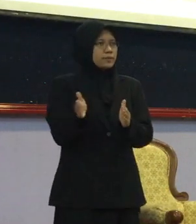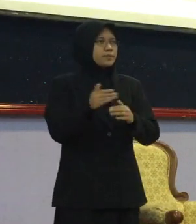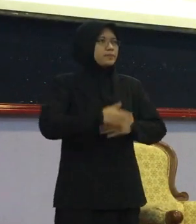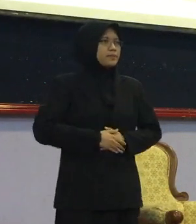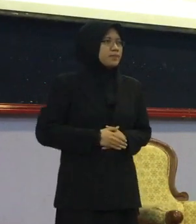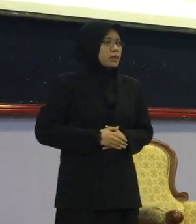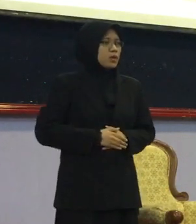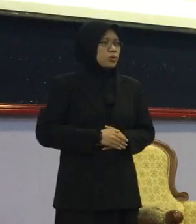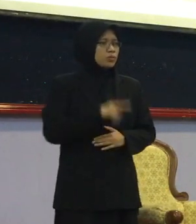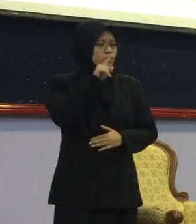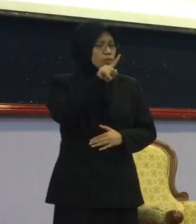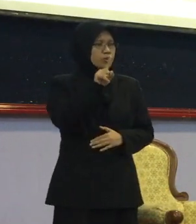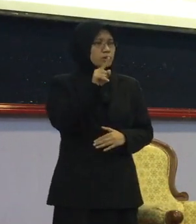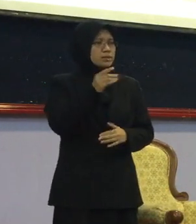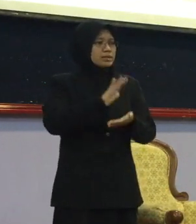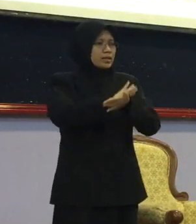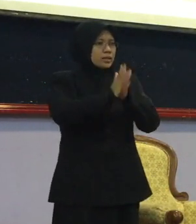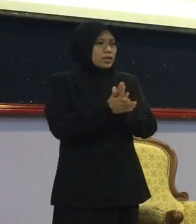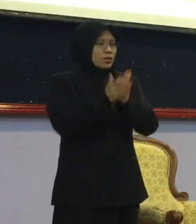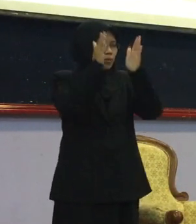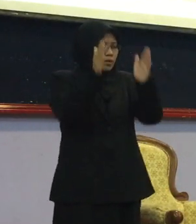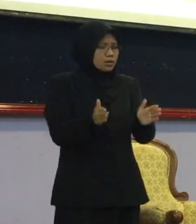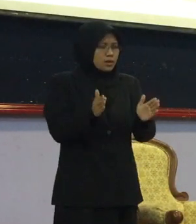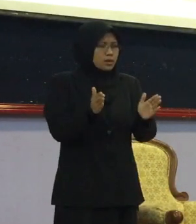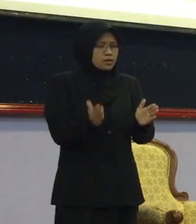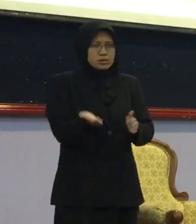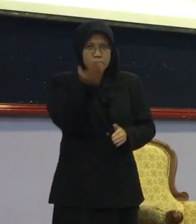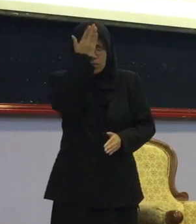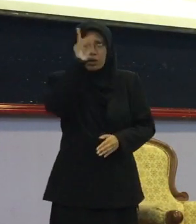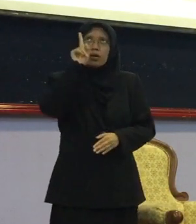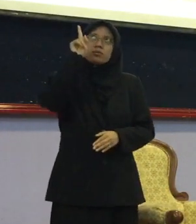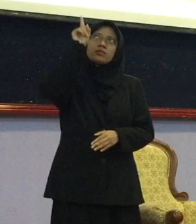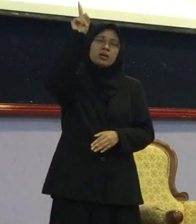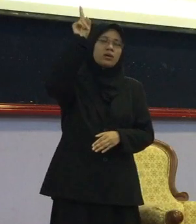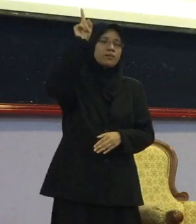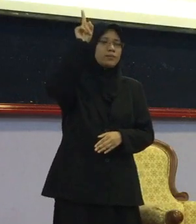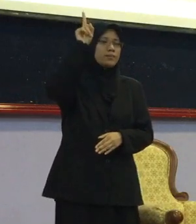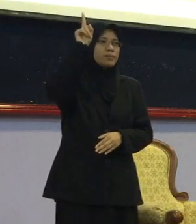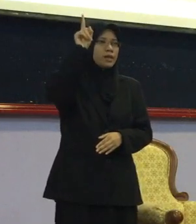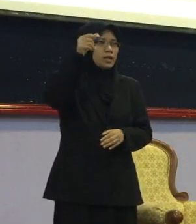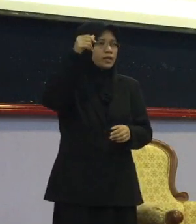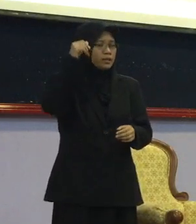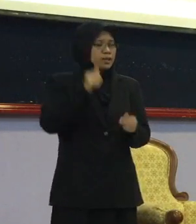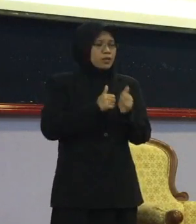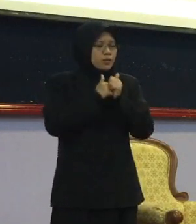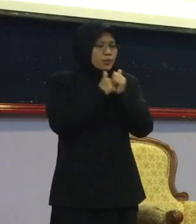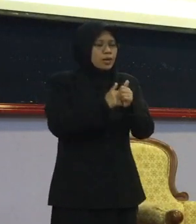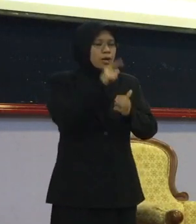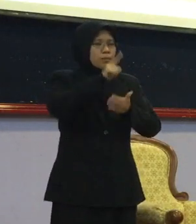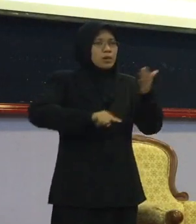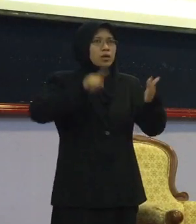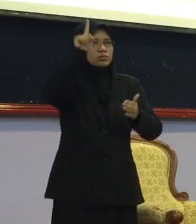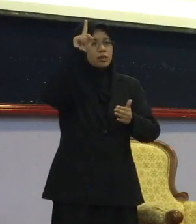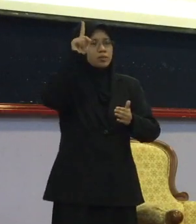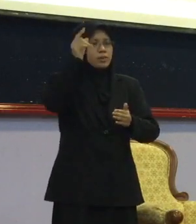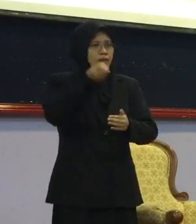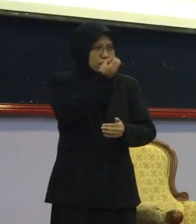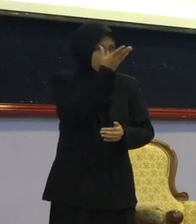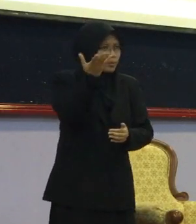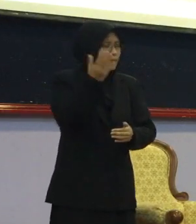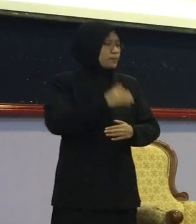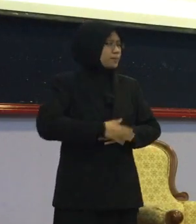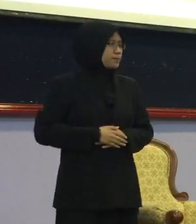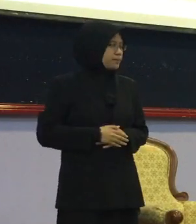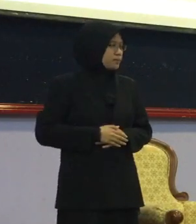Sunnah Merahirkan manusia Bertakwa Mengabdikan diri Kepada Allah SWT Semata-mata Kita tahu